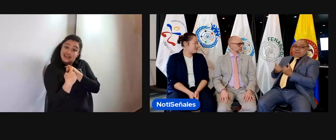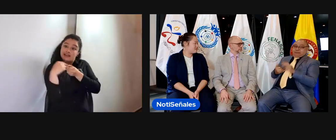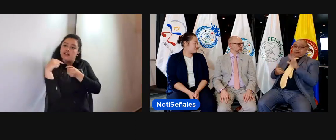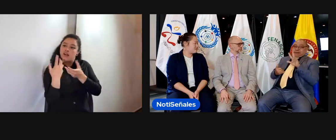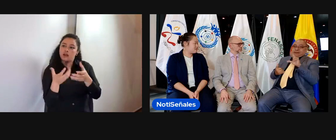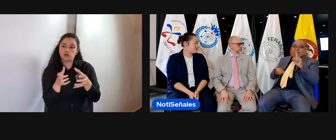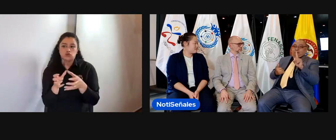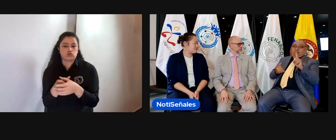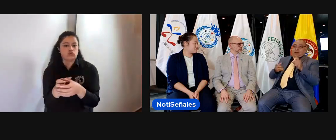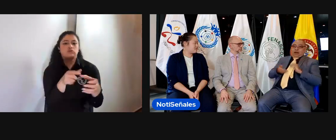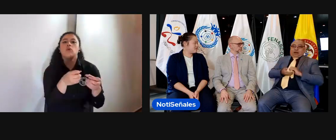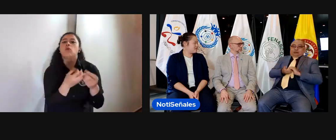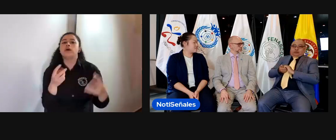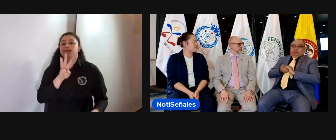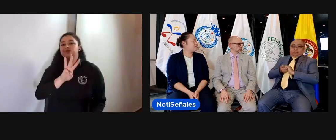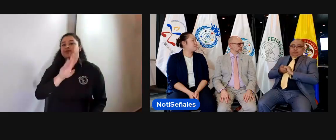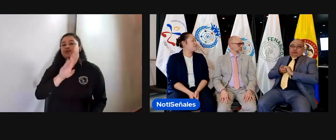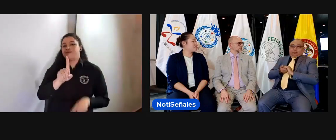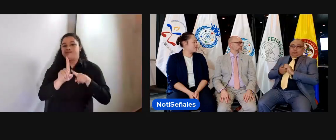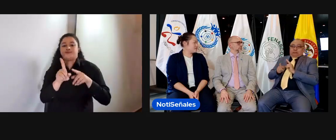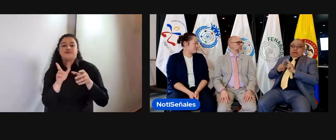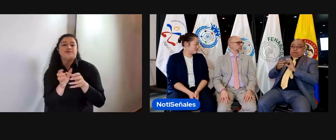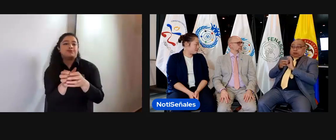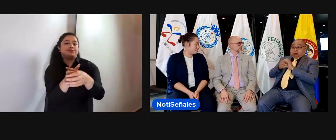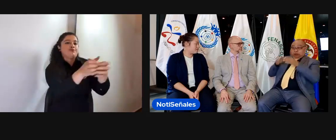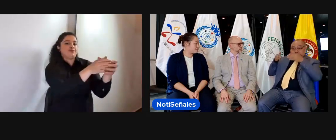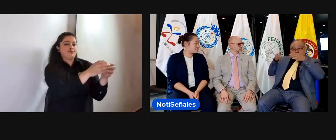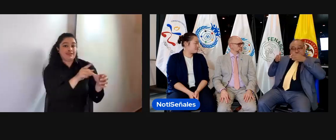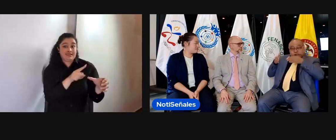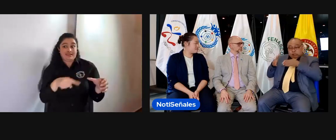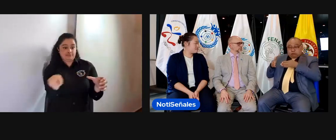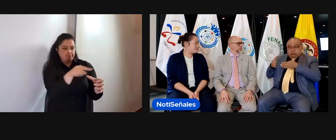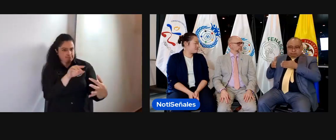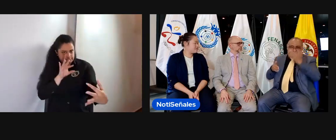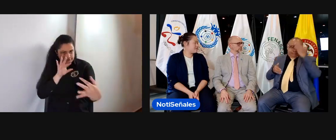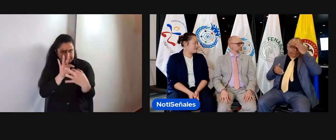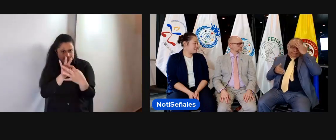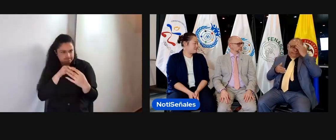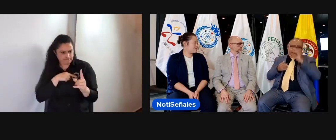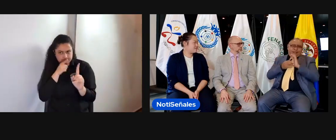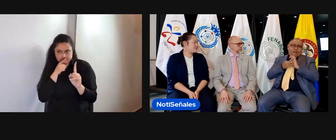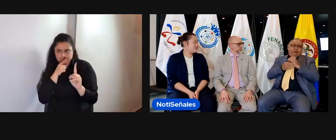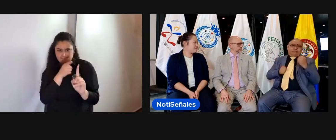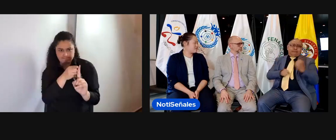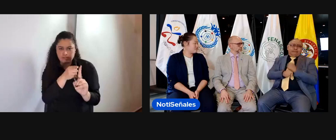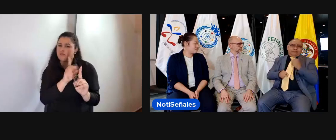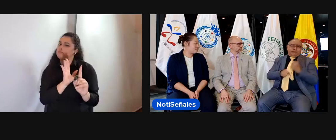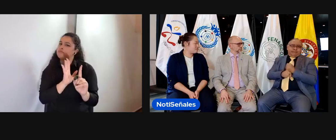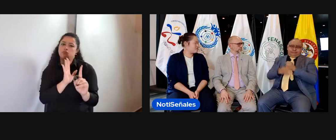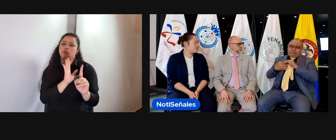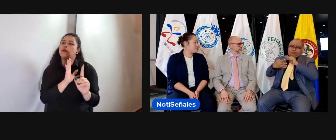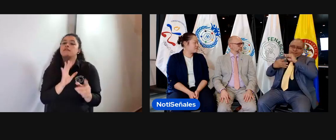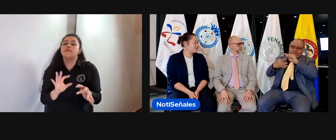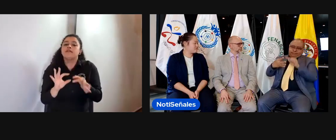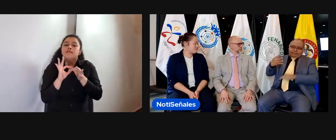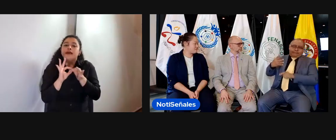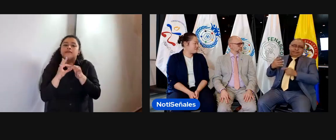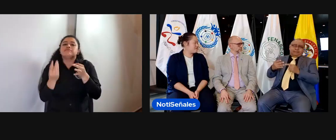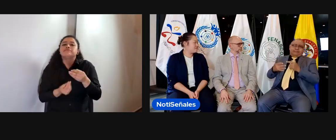En este momento contamos con 31 asociaciones federadas a FENASCOL, y no solamente el trabajo está encaminado hacia ellos,